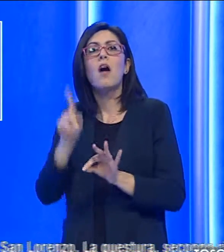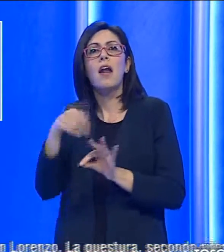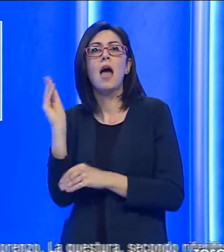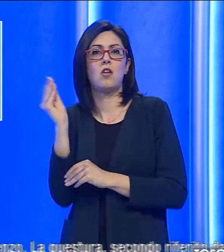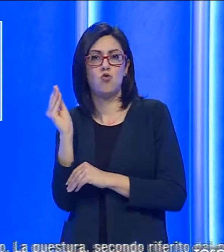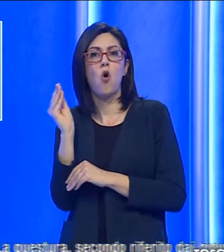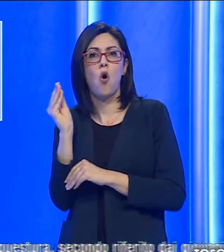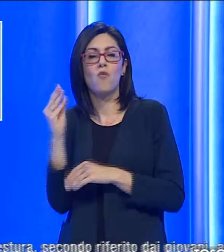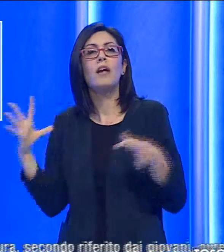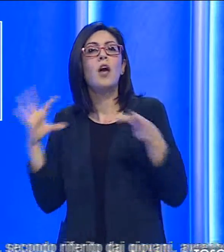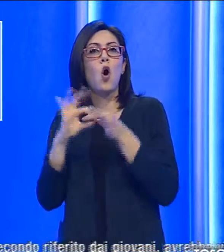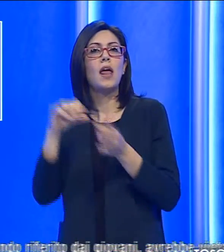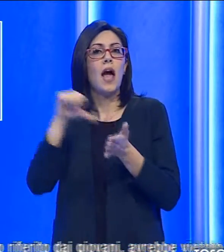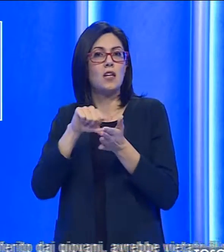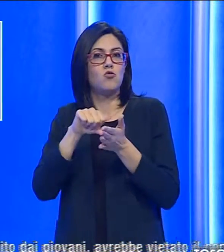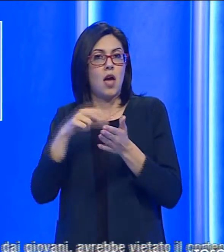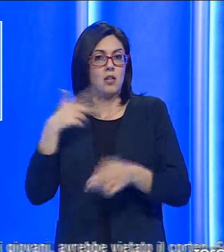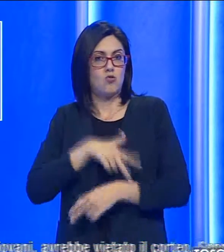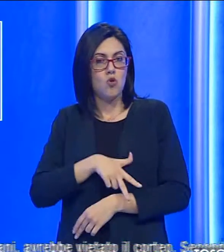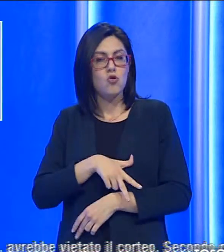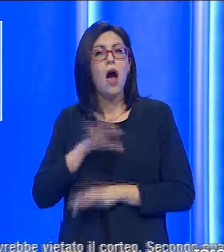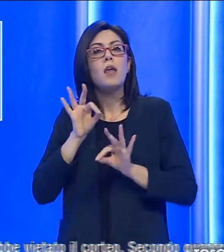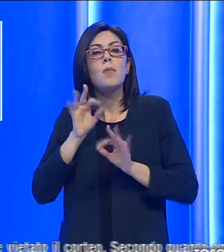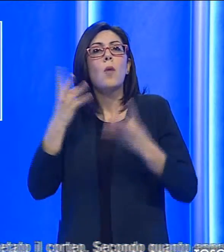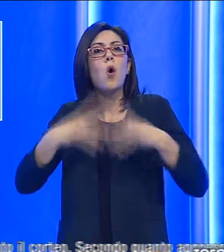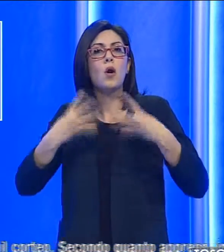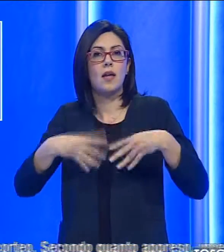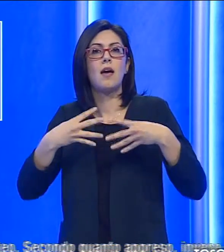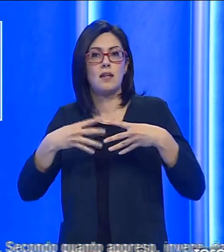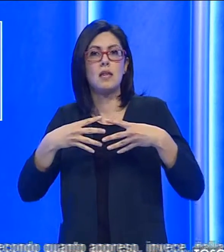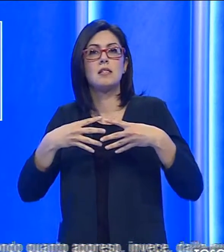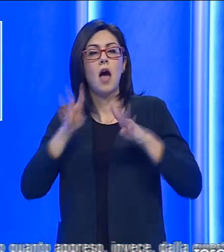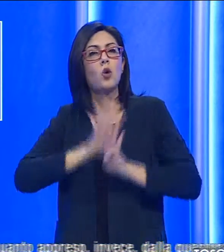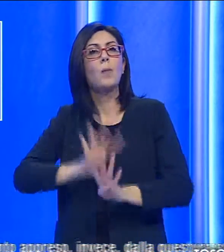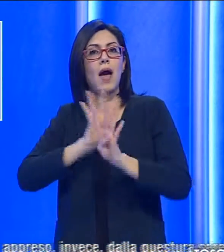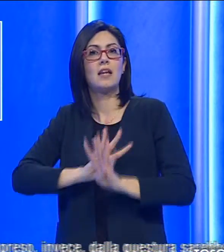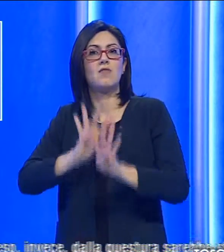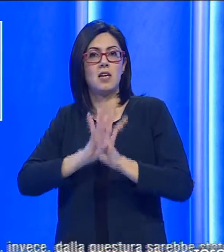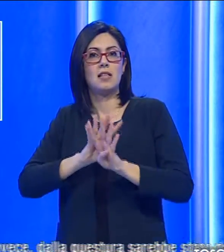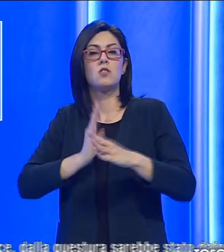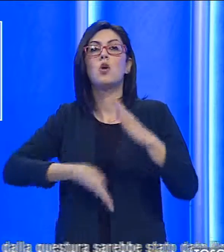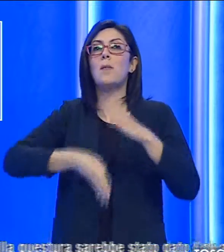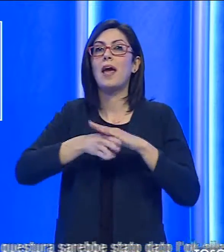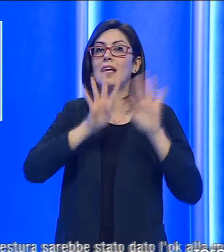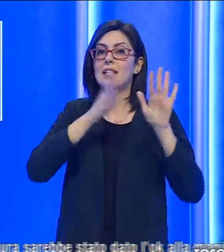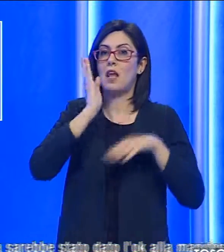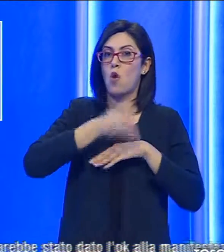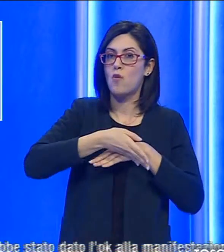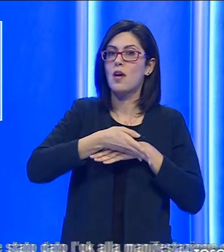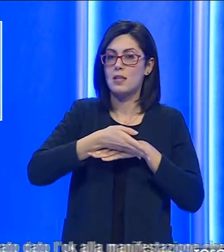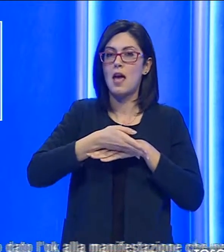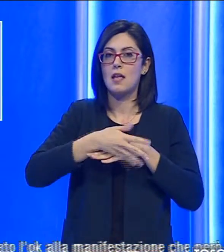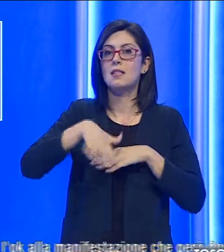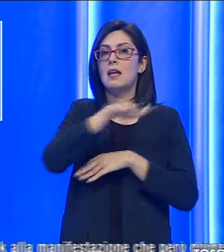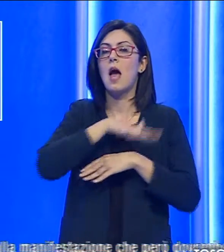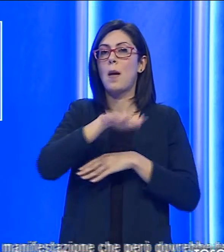molti legati anche da alcuni centri sociali che hanno organizzato una contramanifestazione con partenza alle 9.30 da piazza San